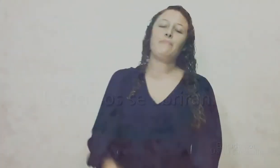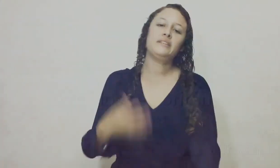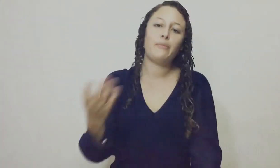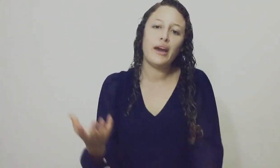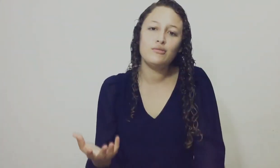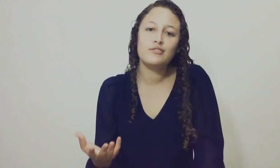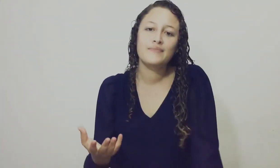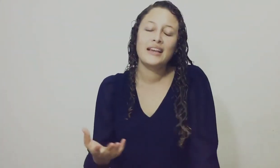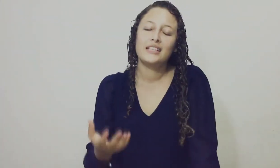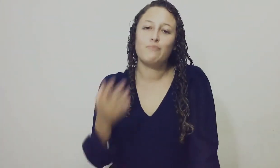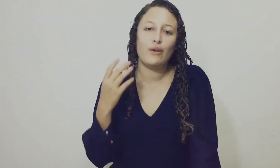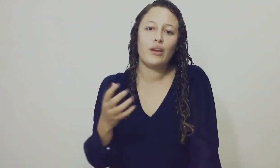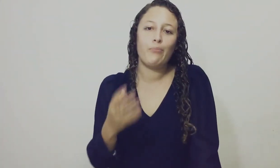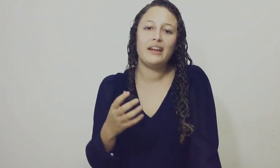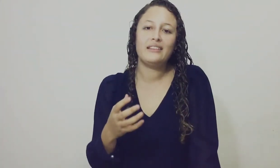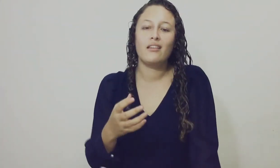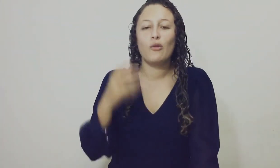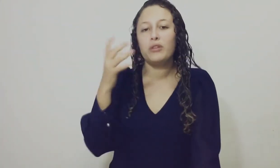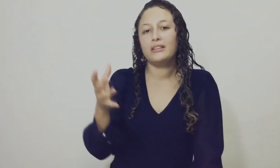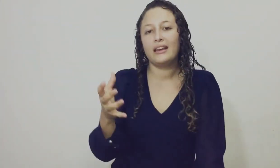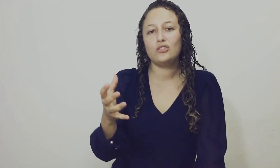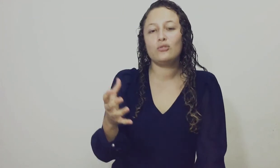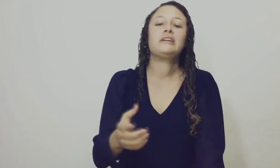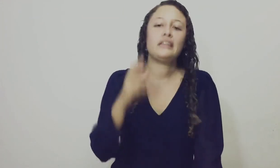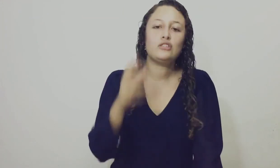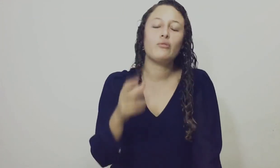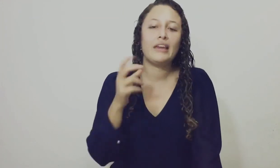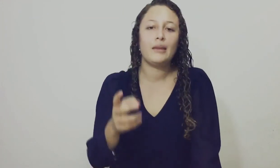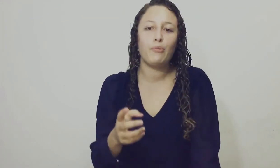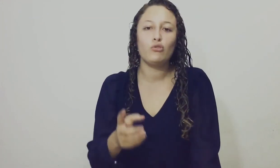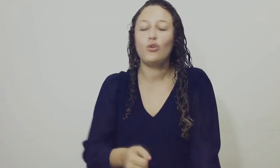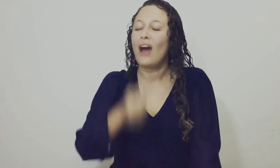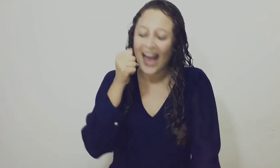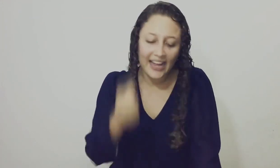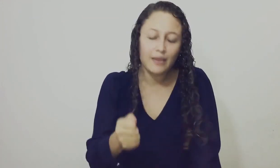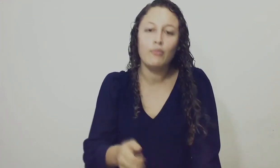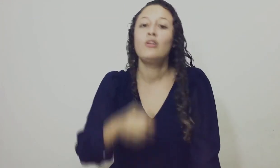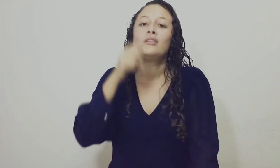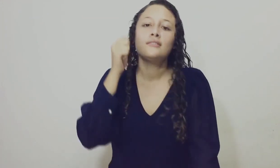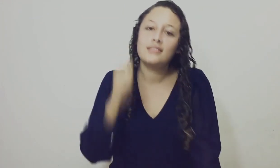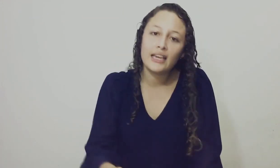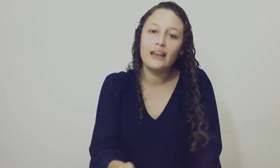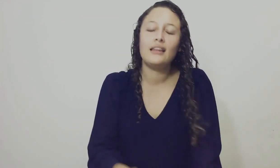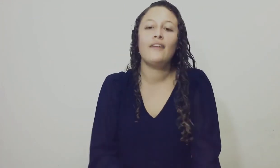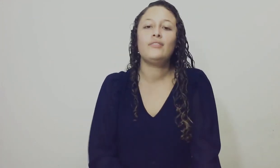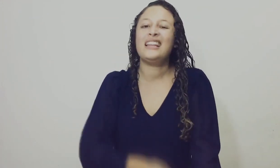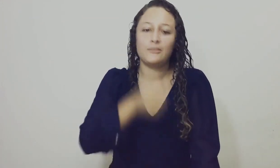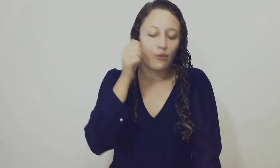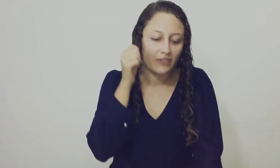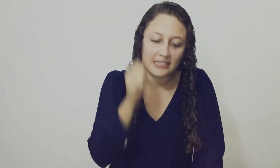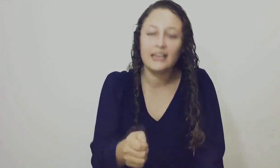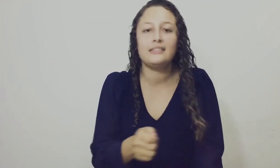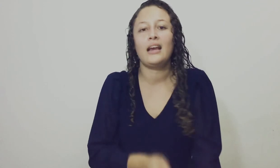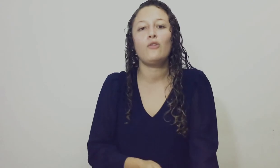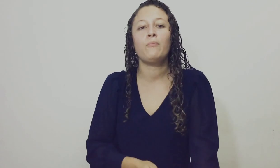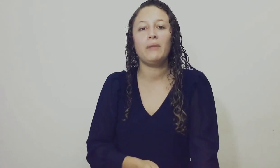Mis hermanos, espero que puedan tener en cuenta esto Cristo viene pronto, ánimo, sigue adelante Las